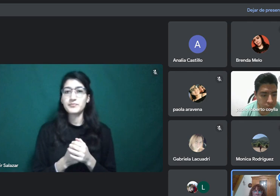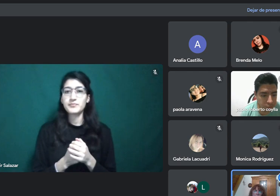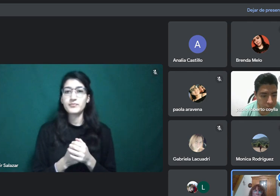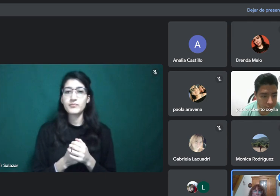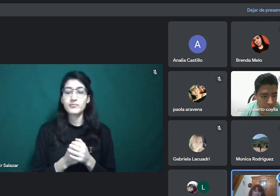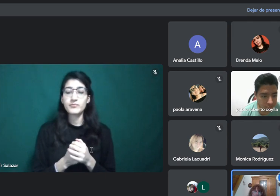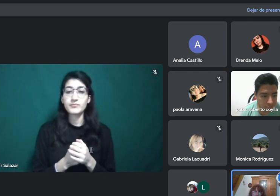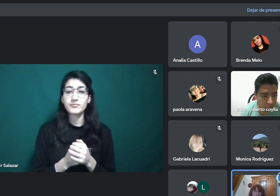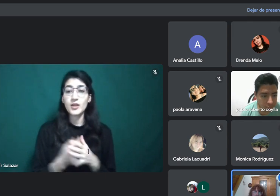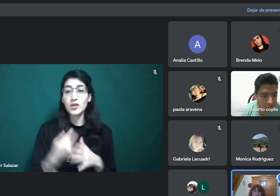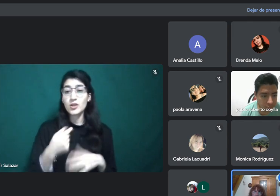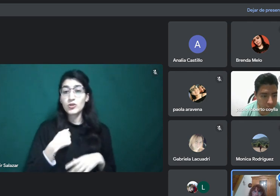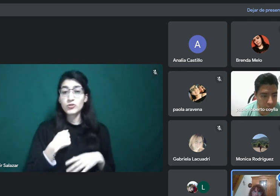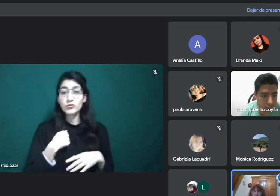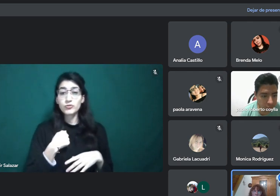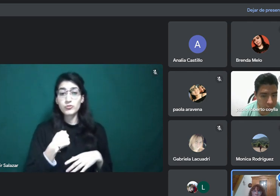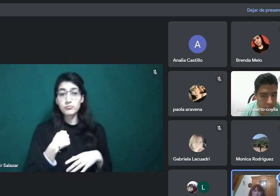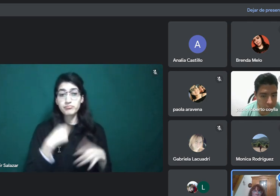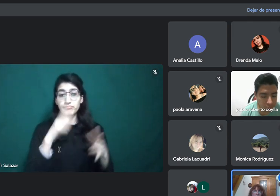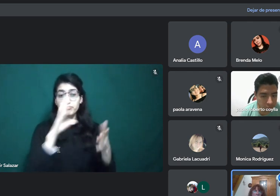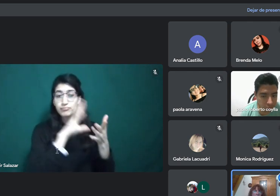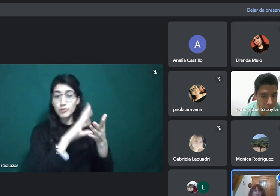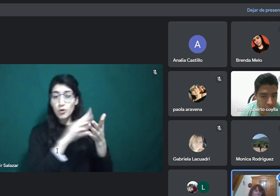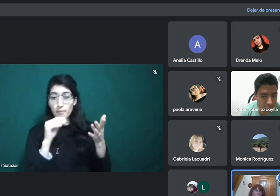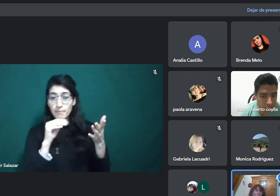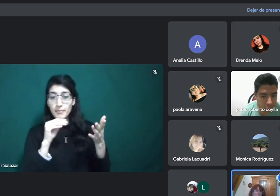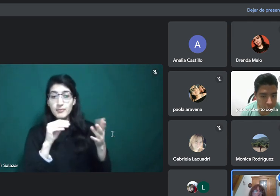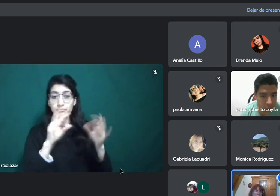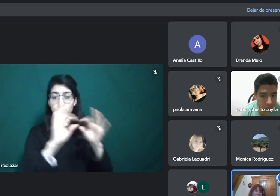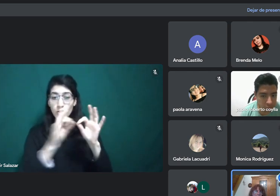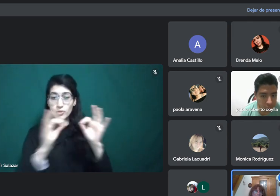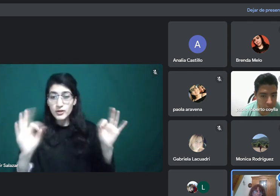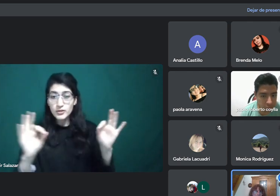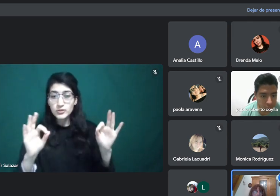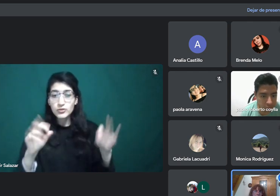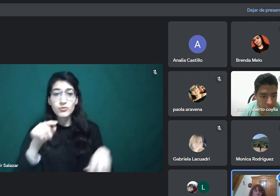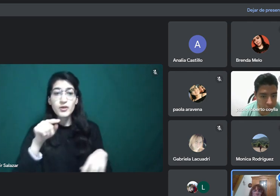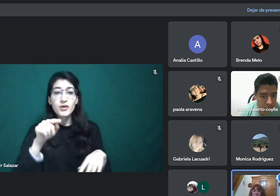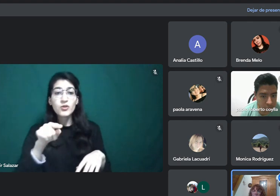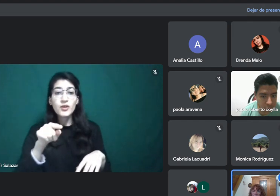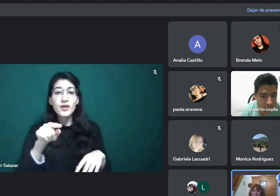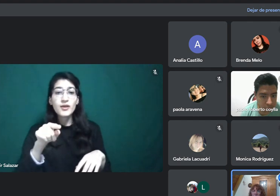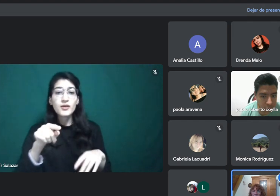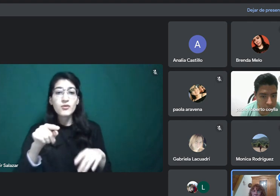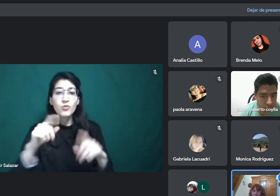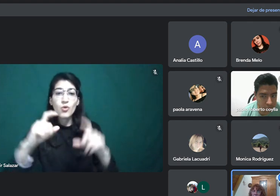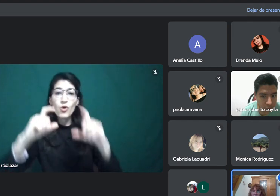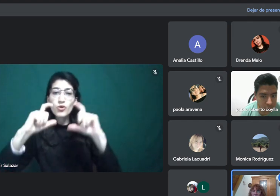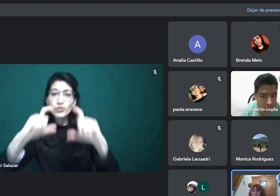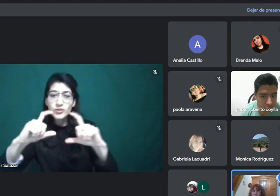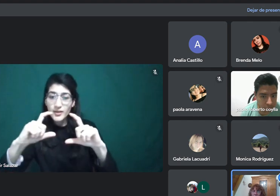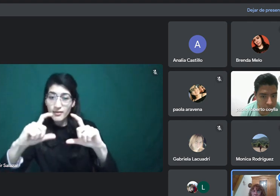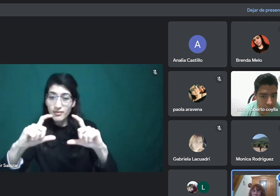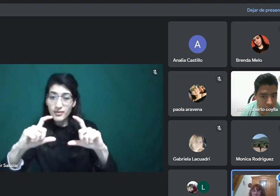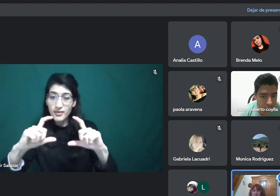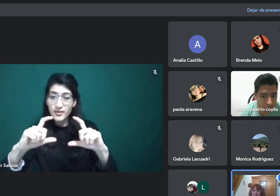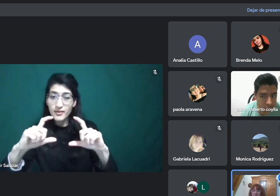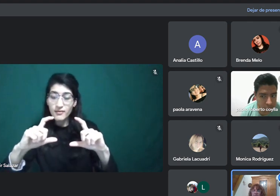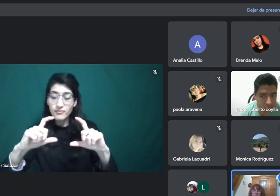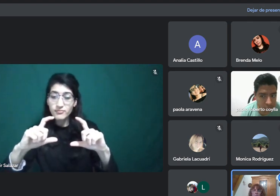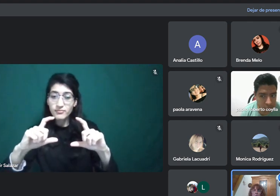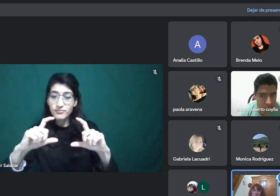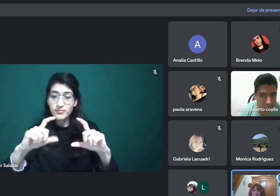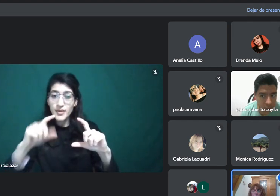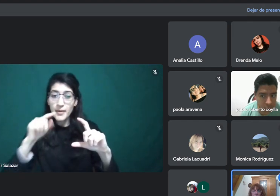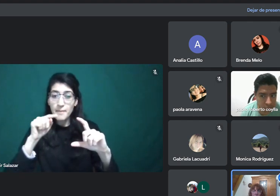tomé una parte de una oración, ¿sí? Cuando ustedes tienen un corchete y ese corchete le siguen